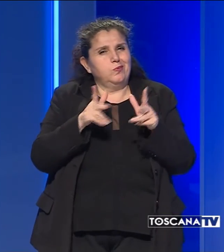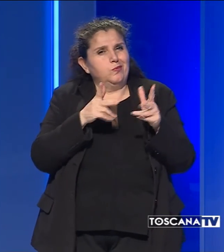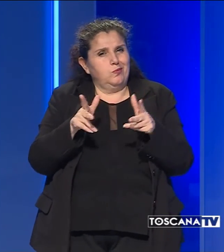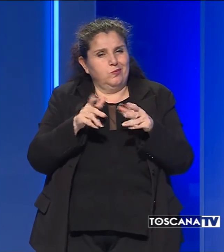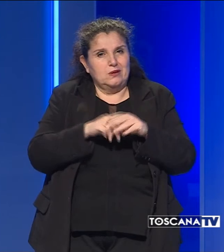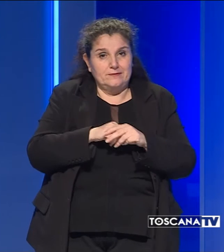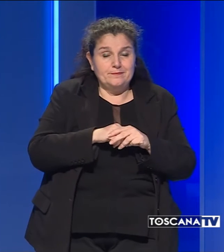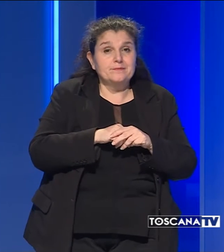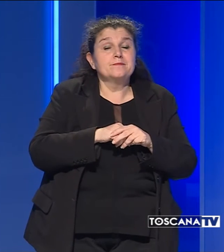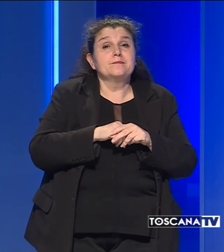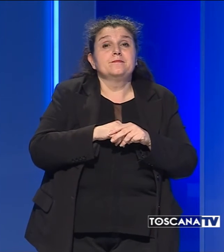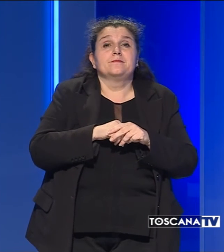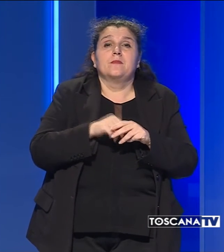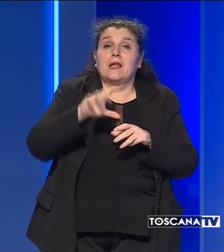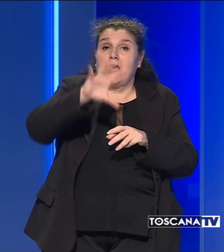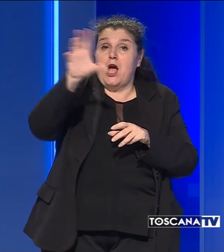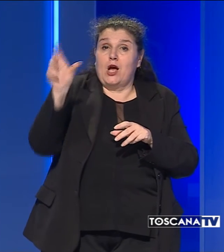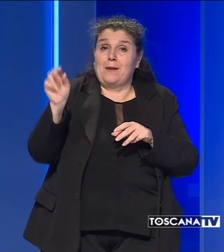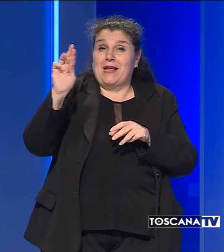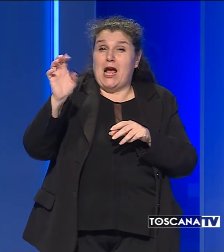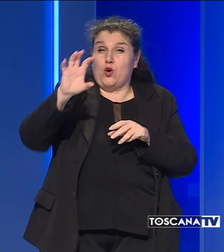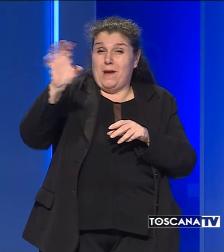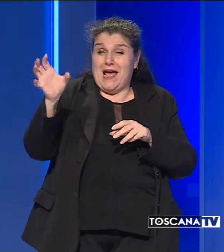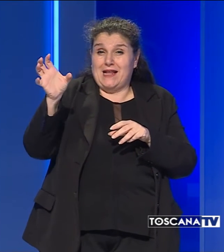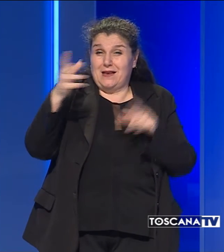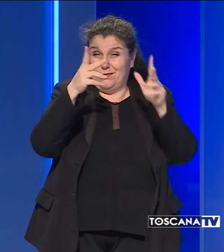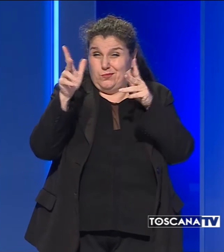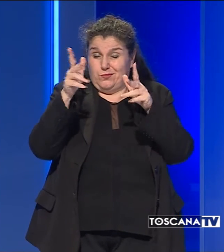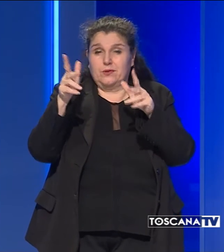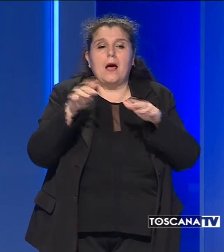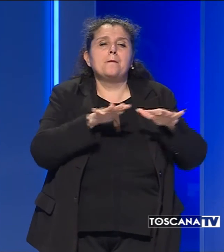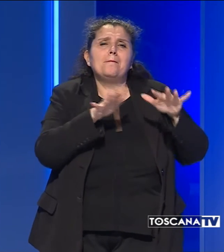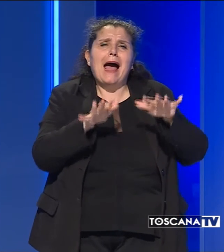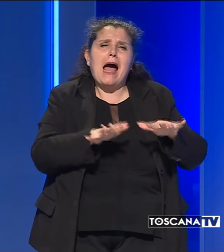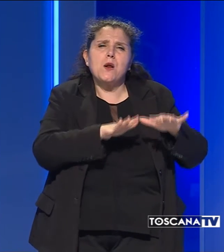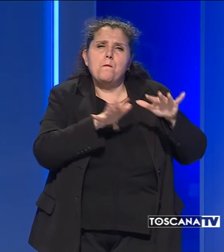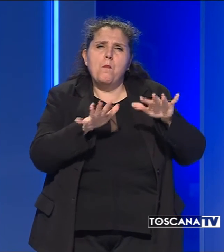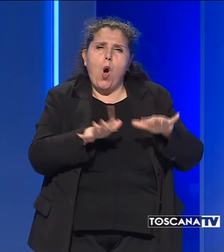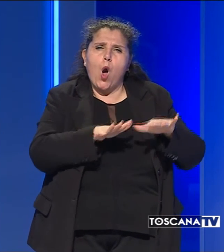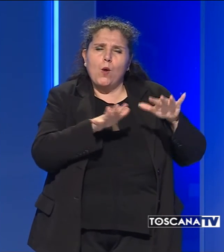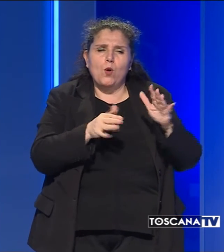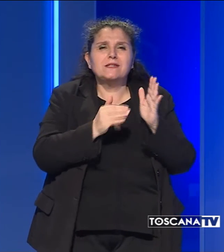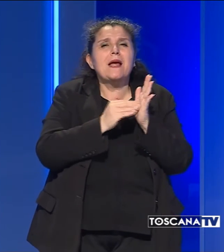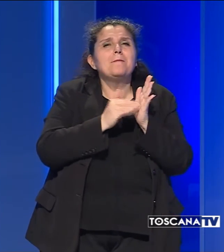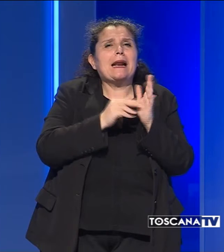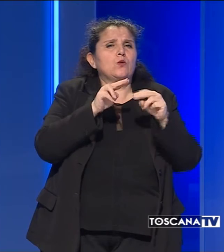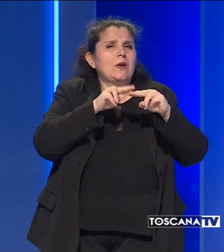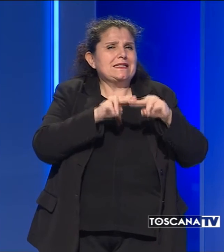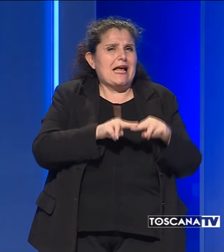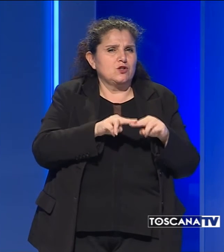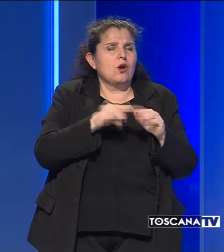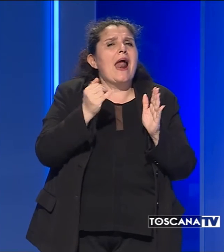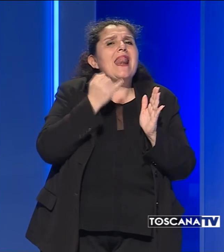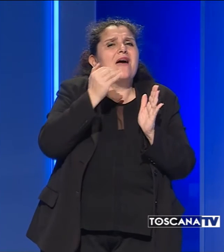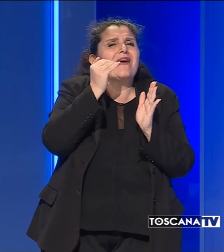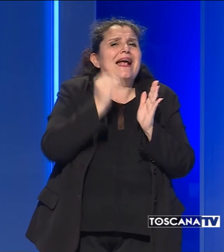essi, versanti emiliano-romagnoli. Mari poco mossi, temperature stazionarie o in